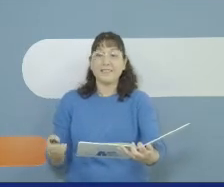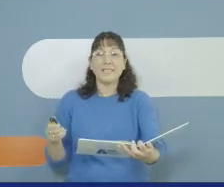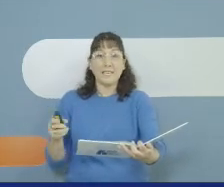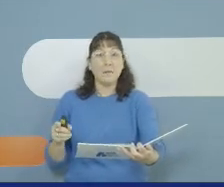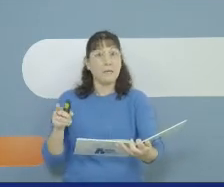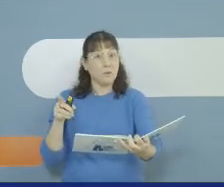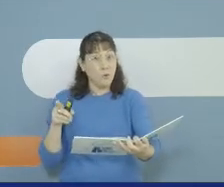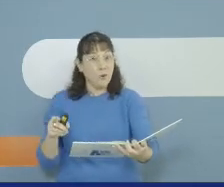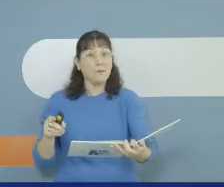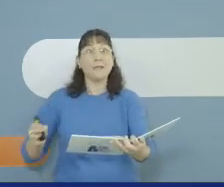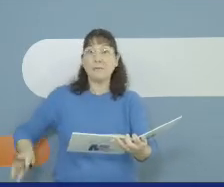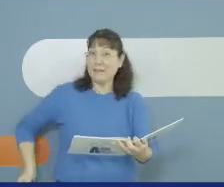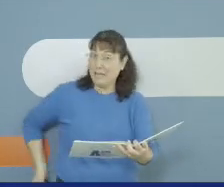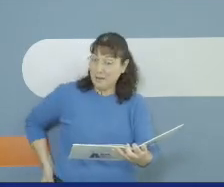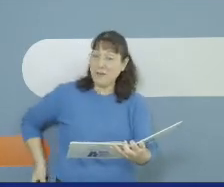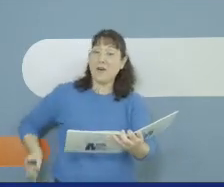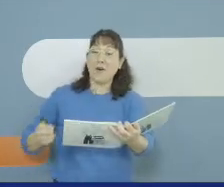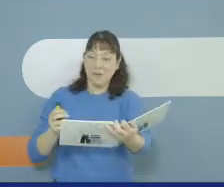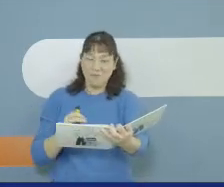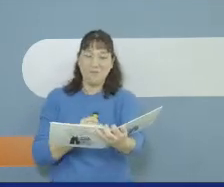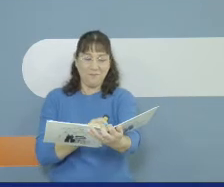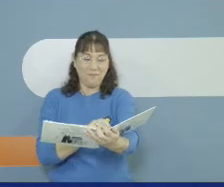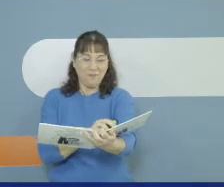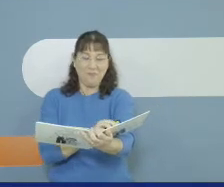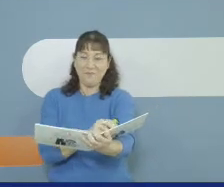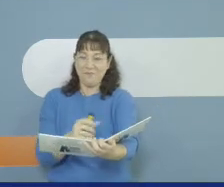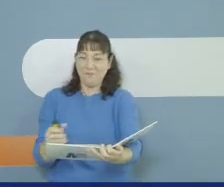גם לימור עם עטליים מאחור?